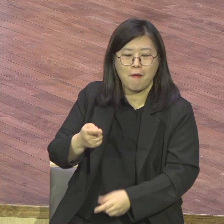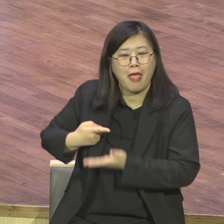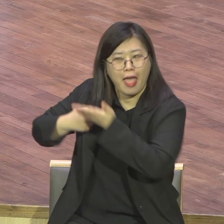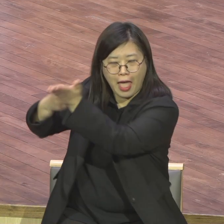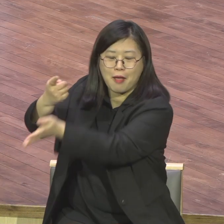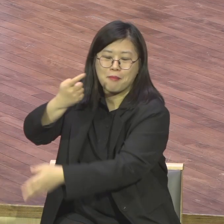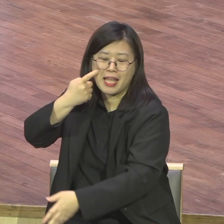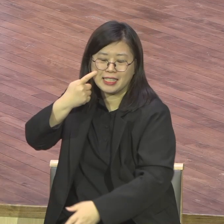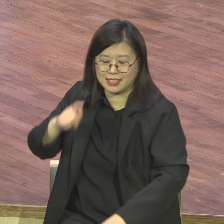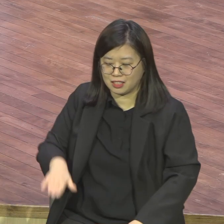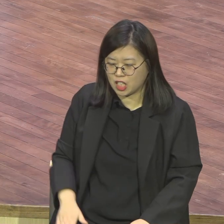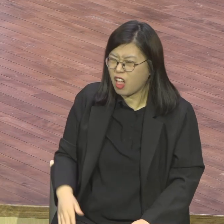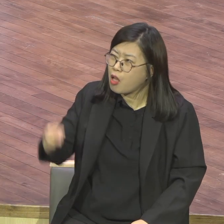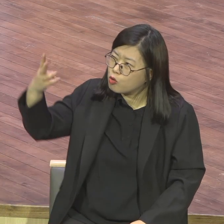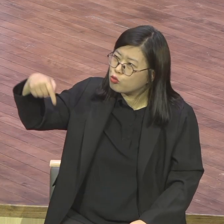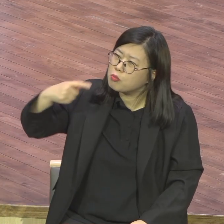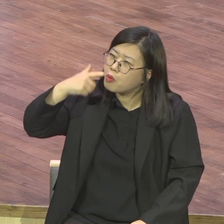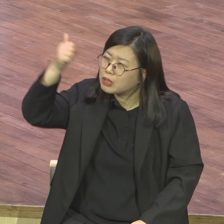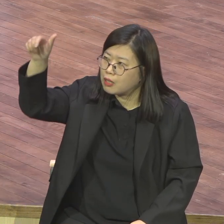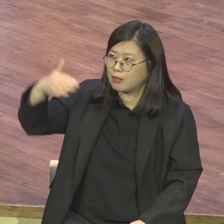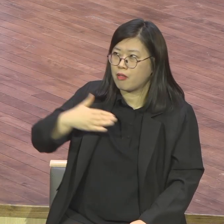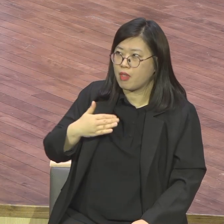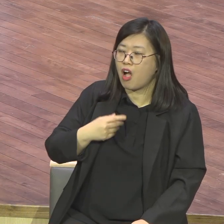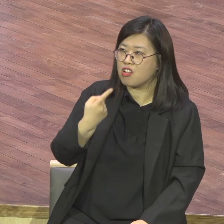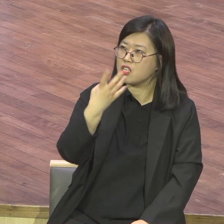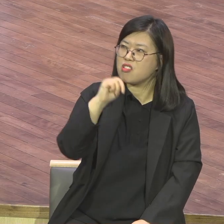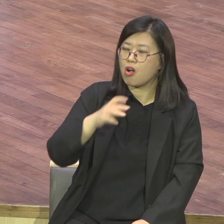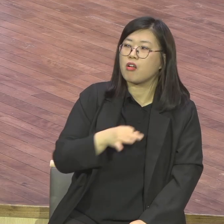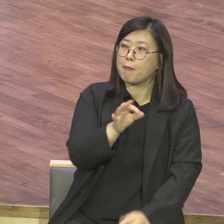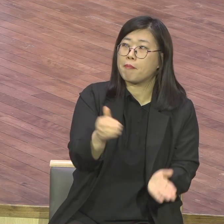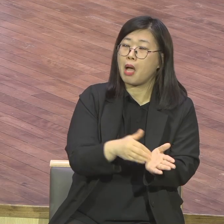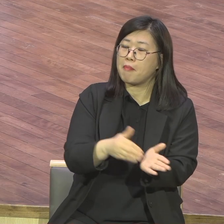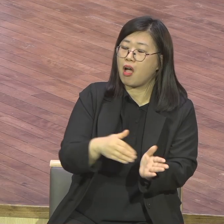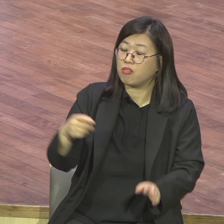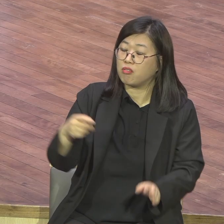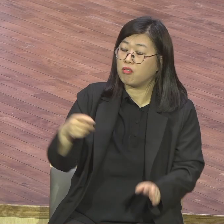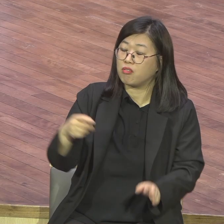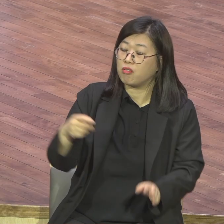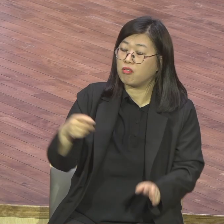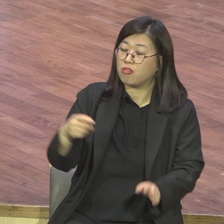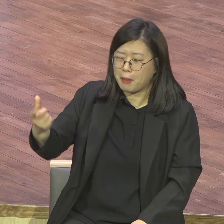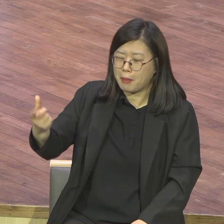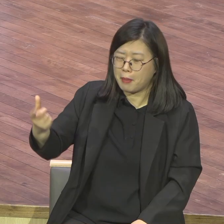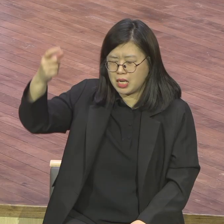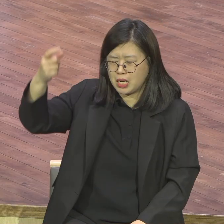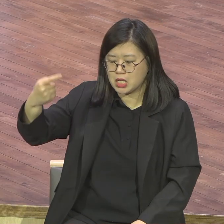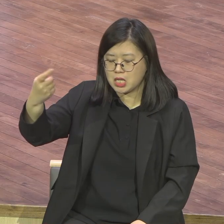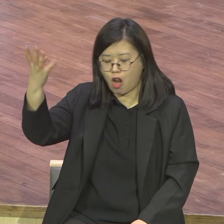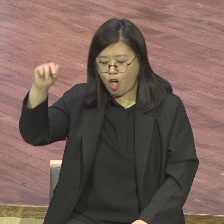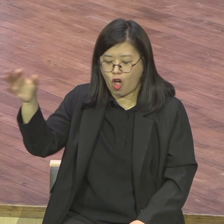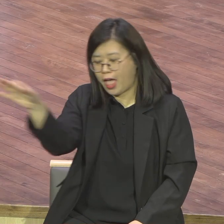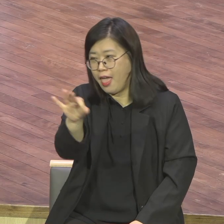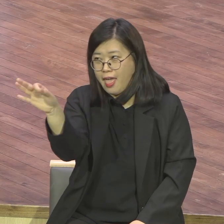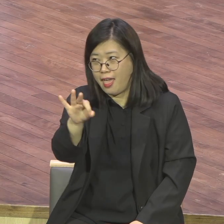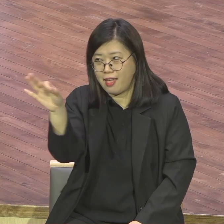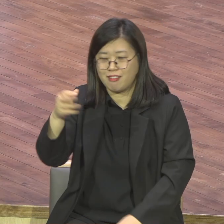해라. 전에 2억 했습니다. 전에 본당 이거 랩노도에 보태 지금까지 했어요.